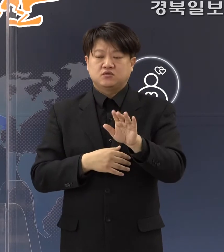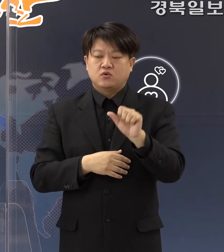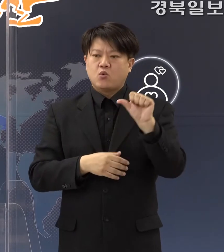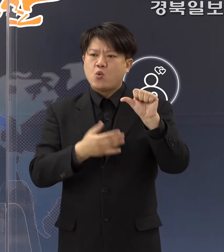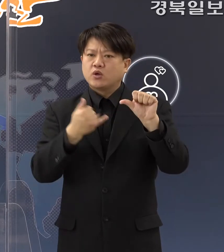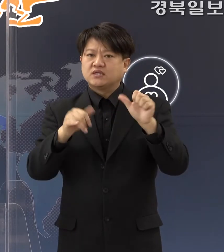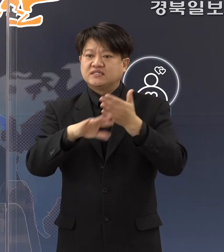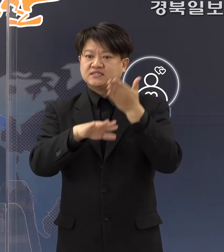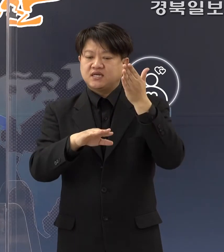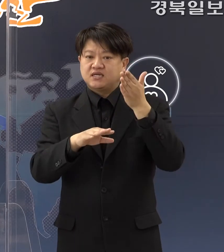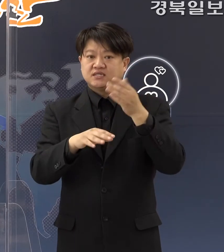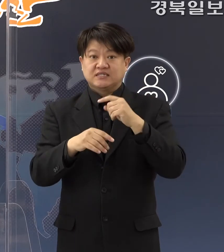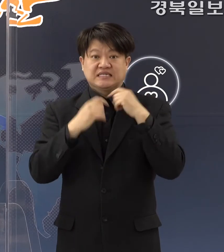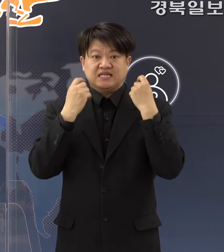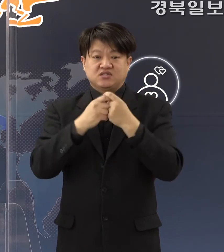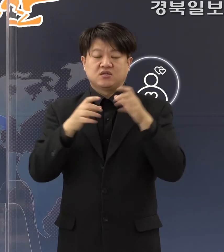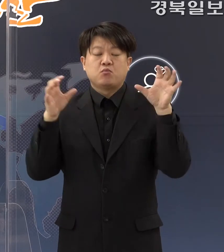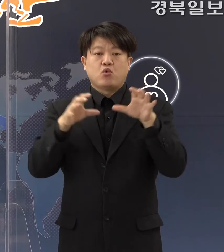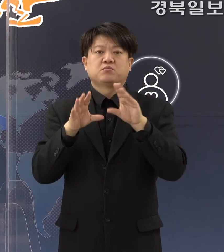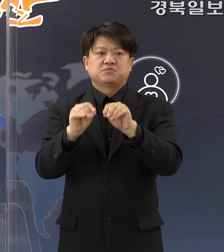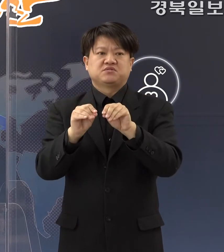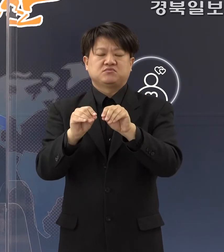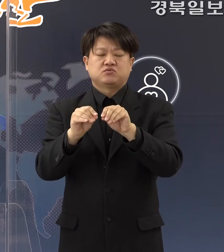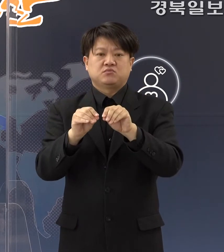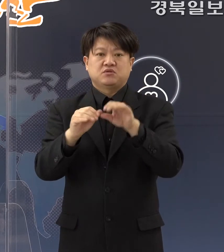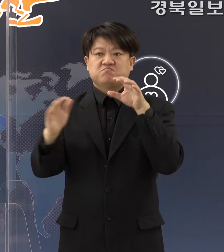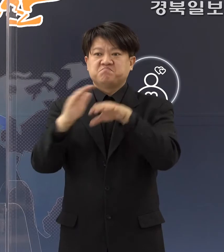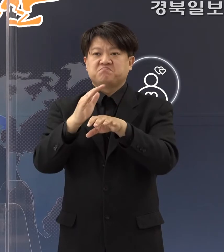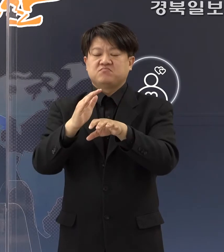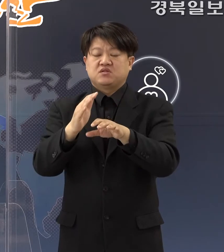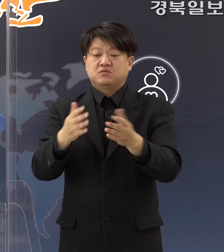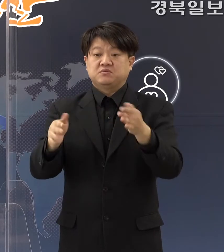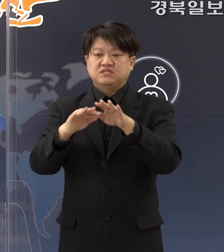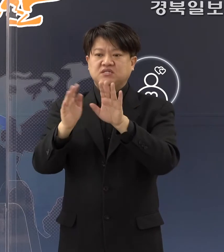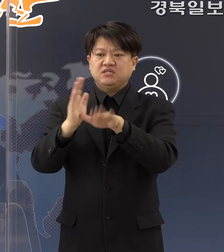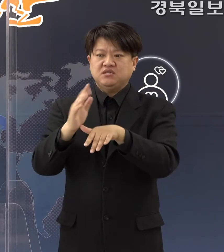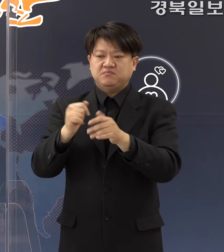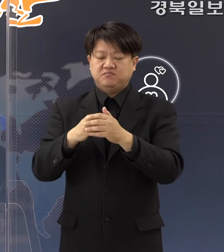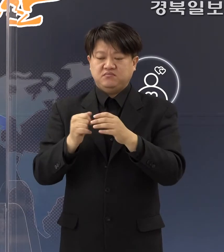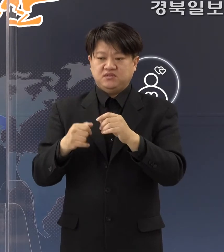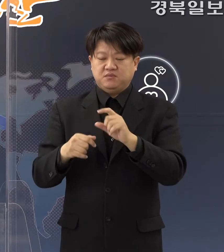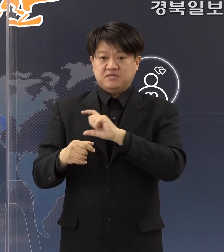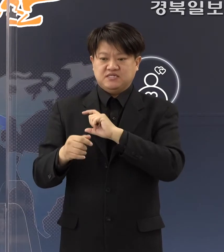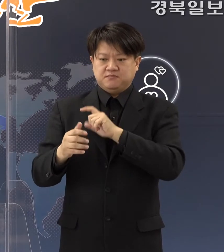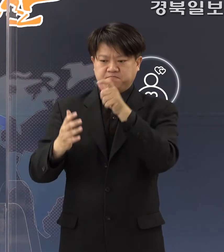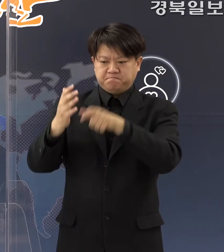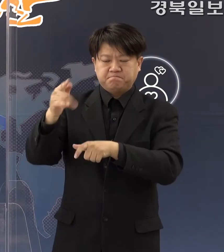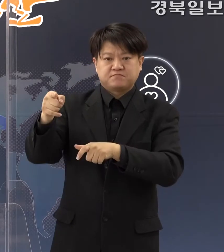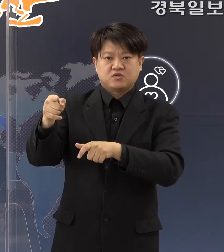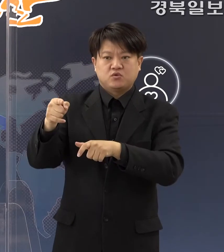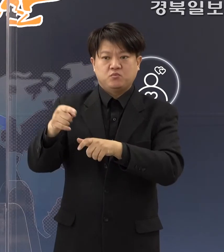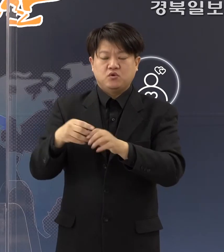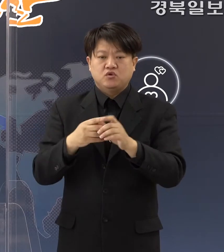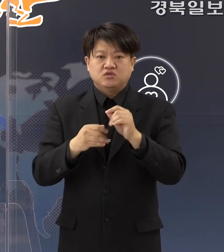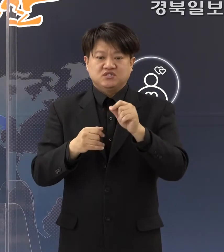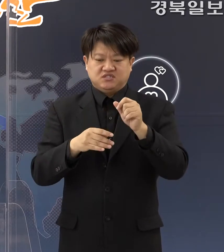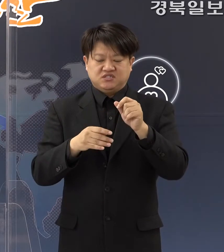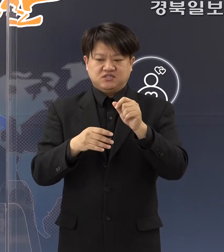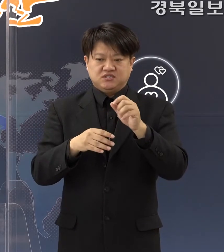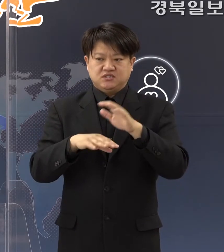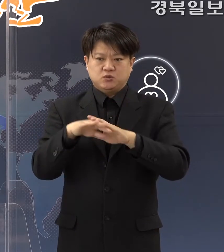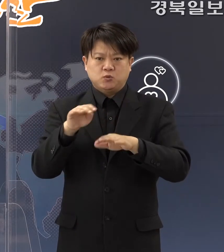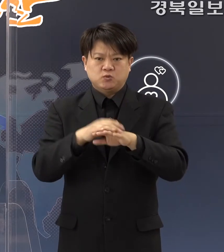사적 모임 금지라든지 다중이용시설 방문 시 출입자 명부체크, 손소독 그리고 식당,